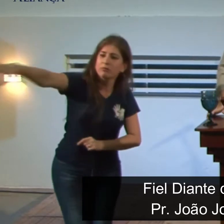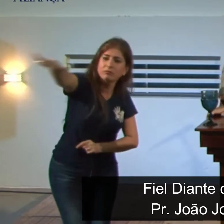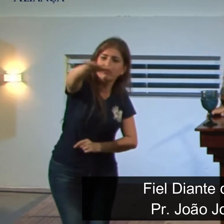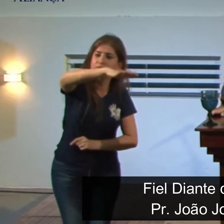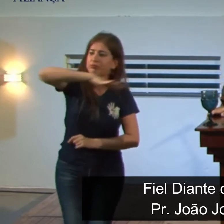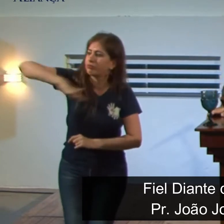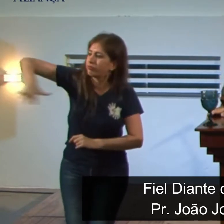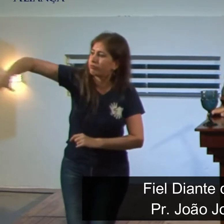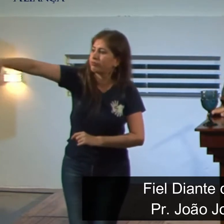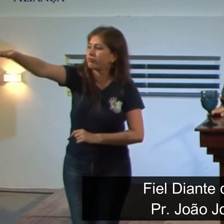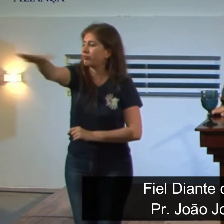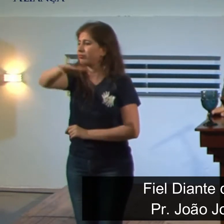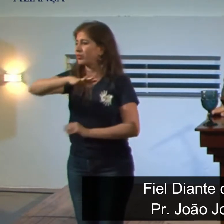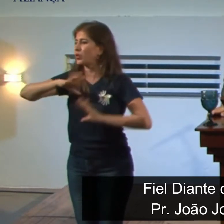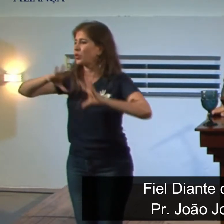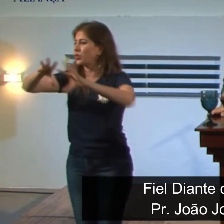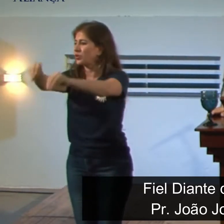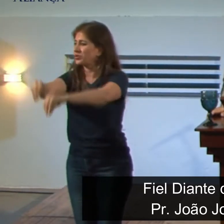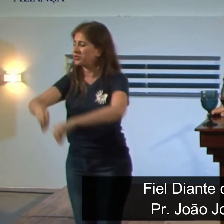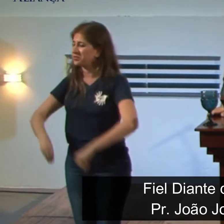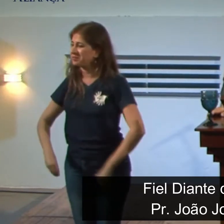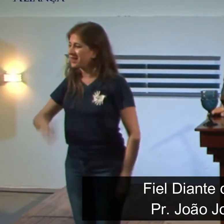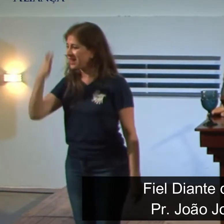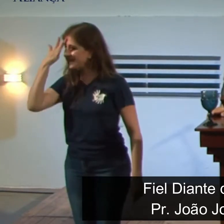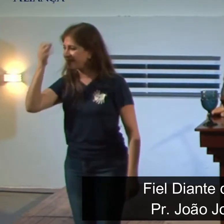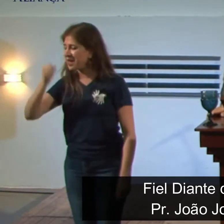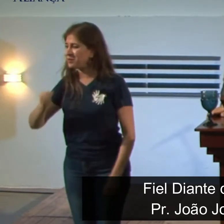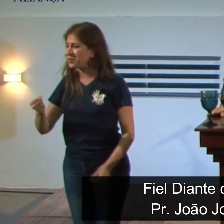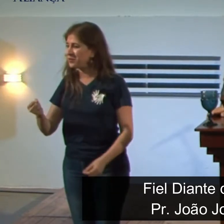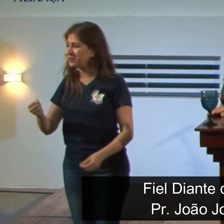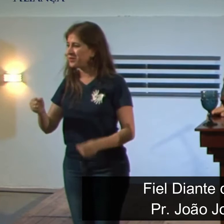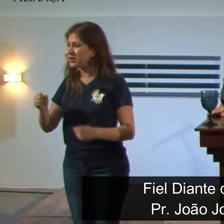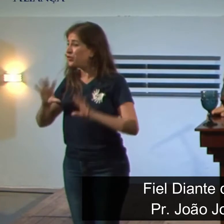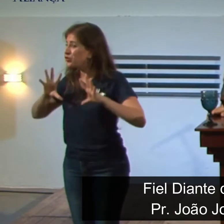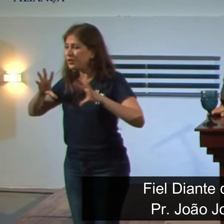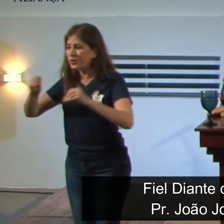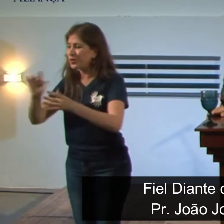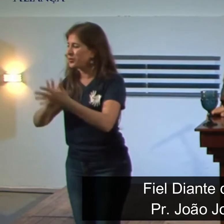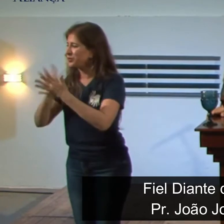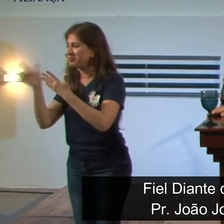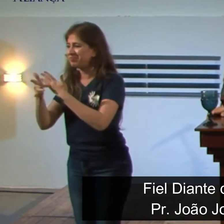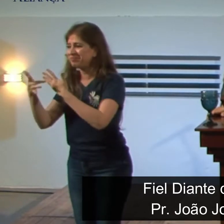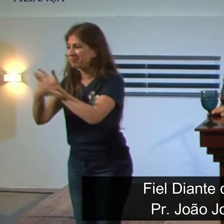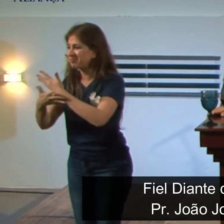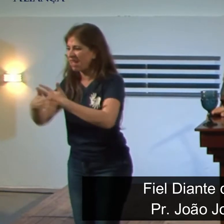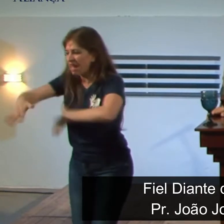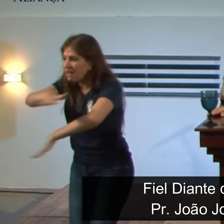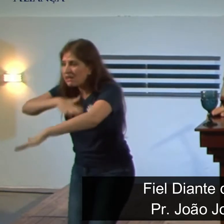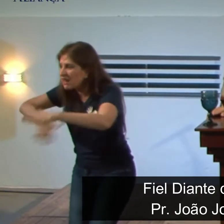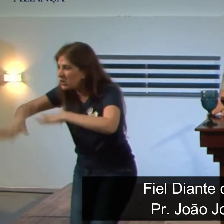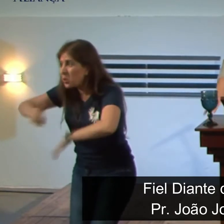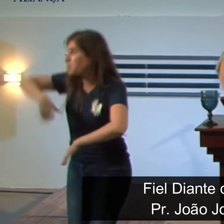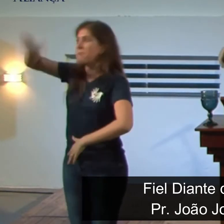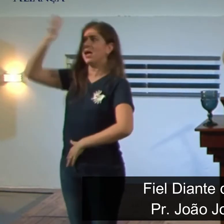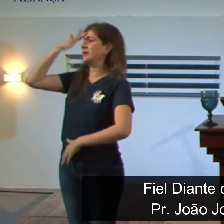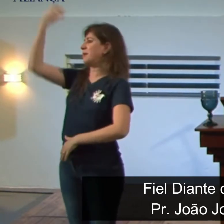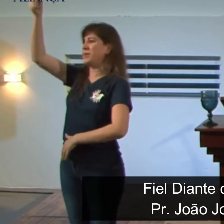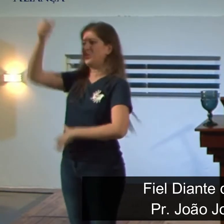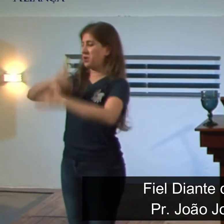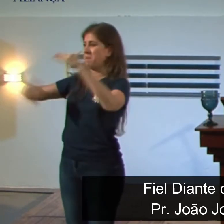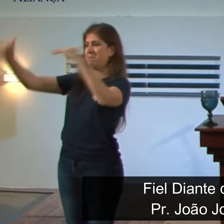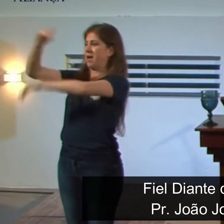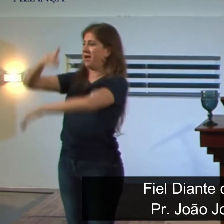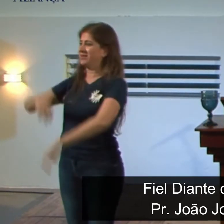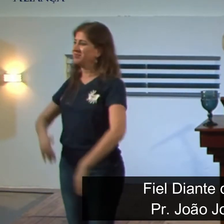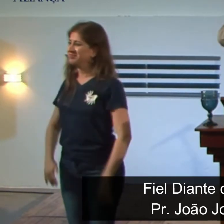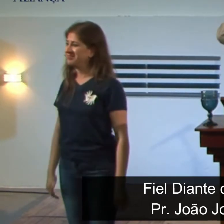que os demais sábios de todo o Oriente. Que os encantadores, os sábios, a sabedoria não